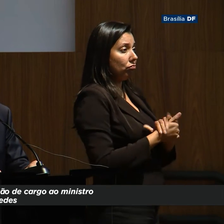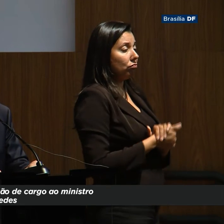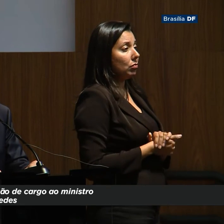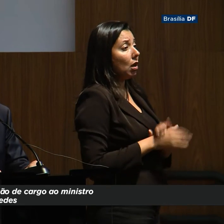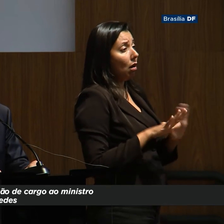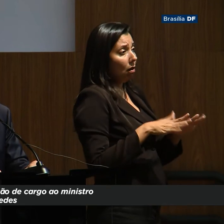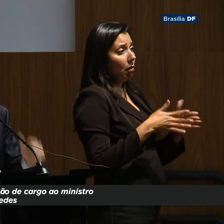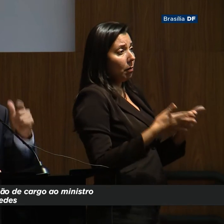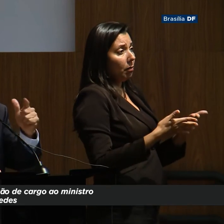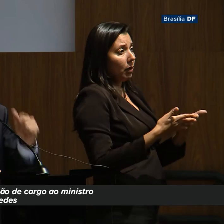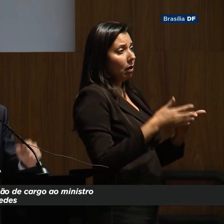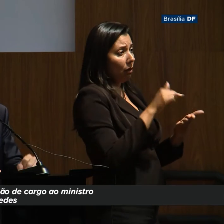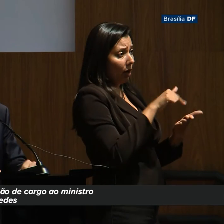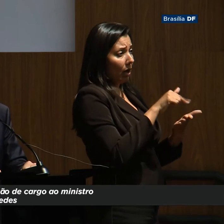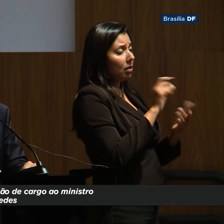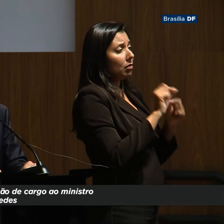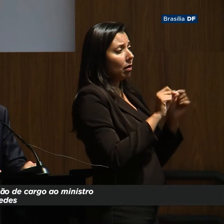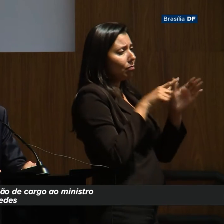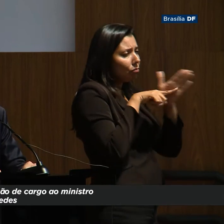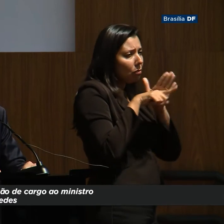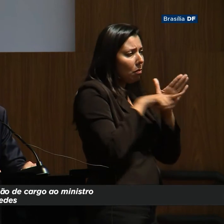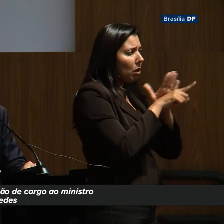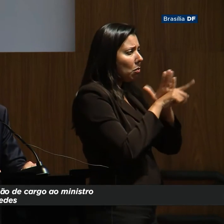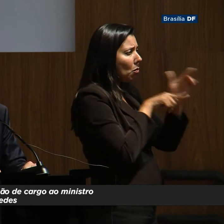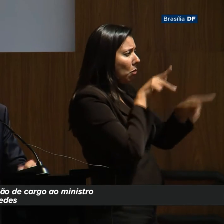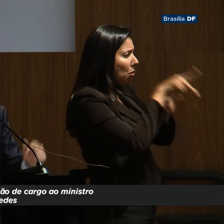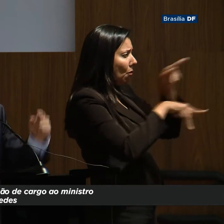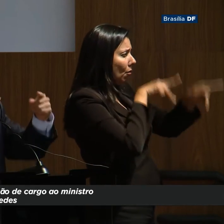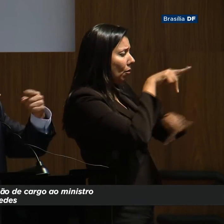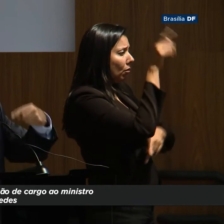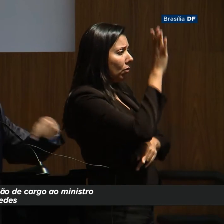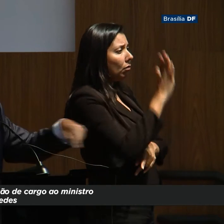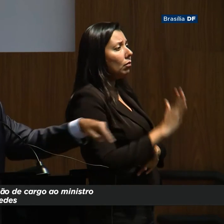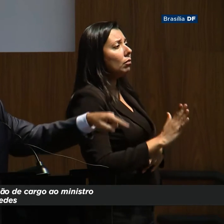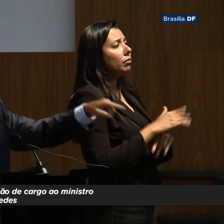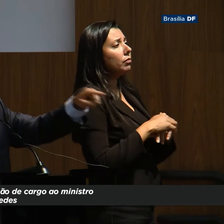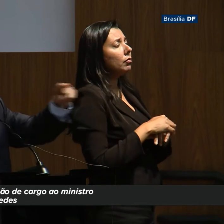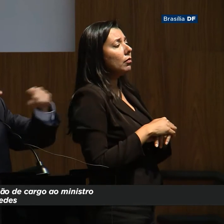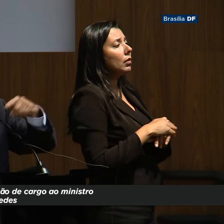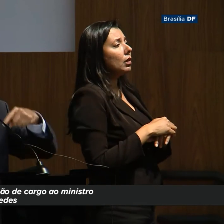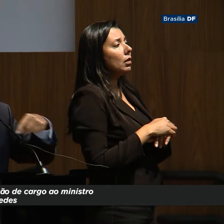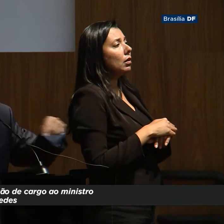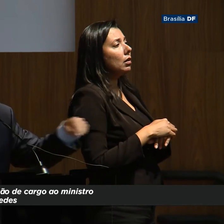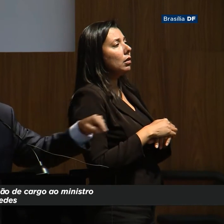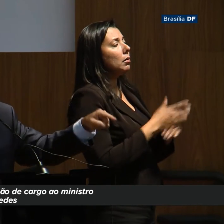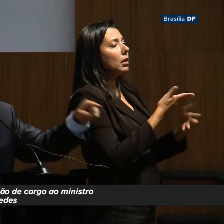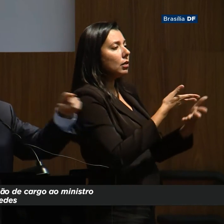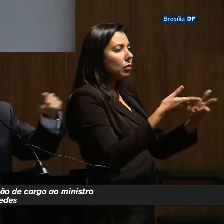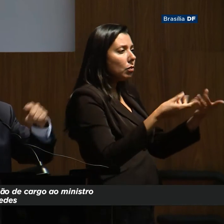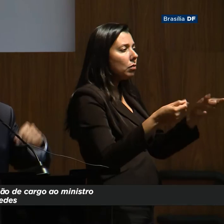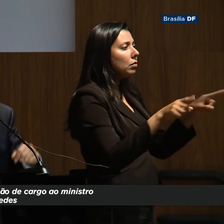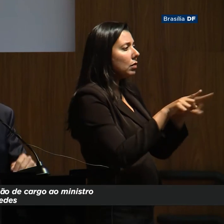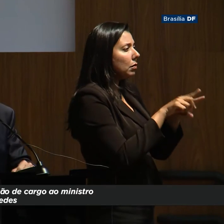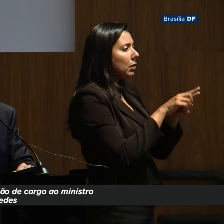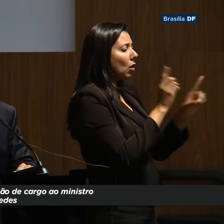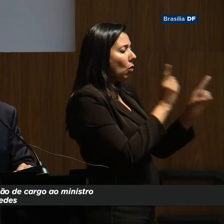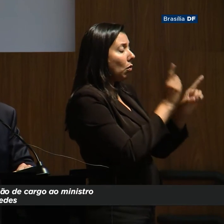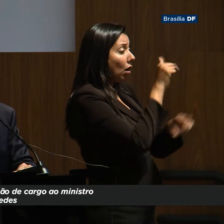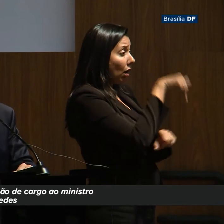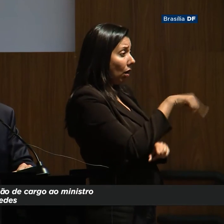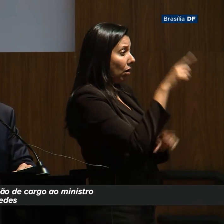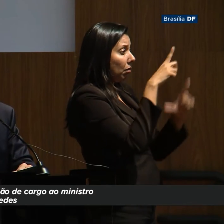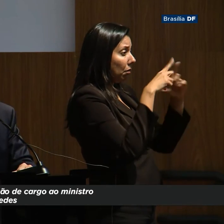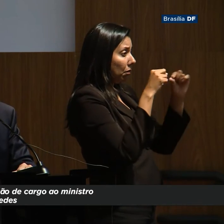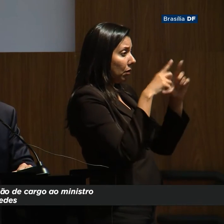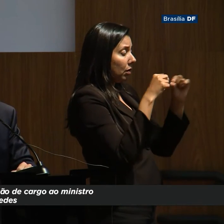Então, e esse é um questionamento também da população brasileira para esse excelente grupo que eu encontrei em Brasília, que é o